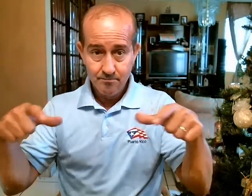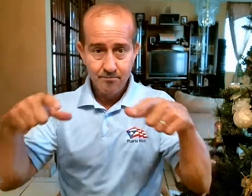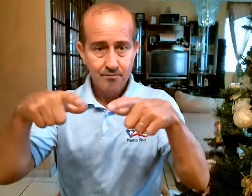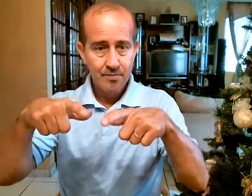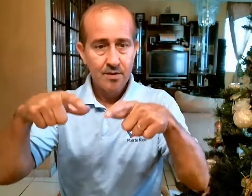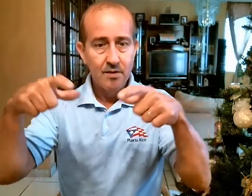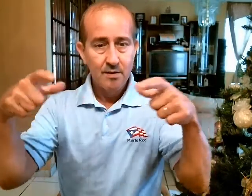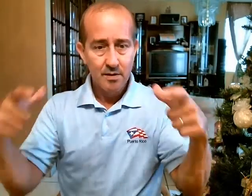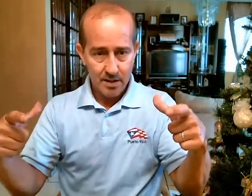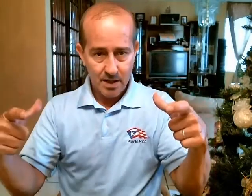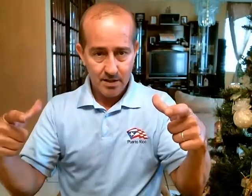Grande